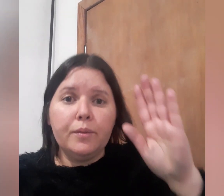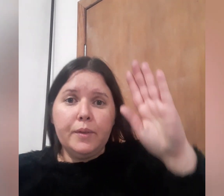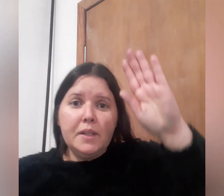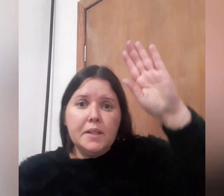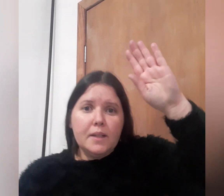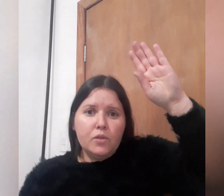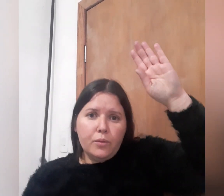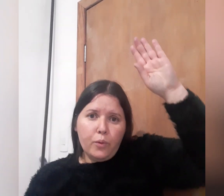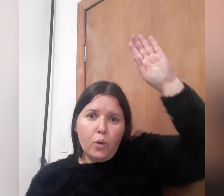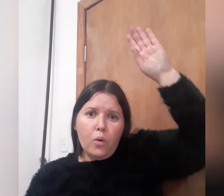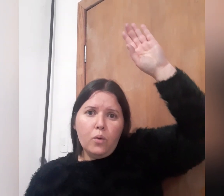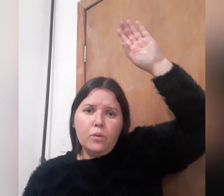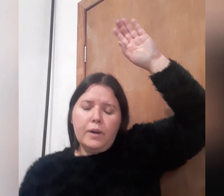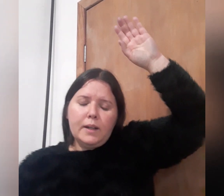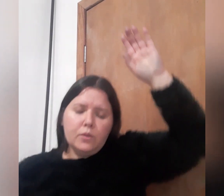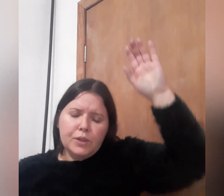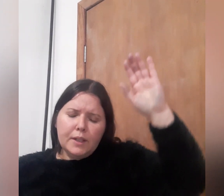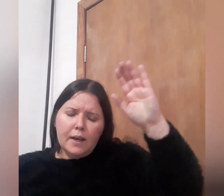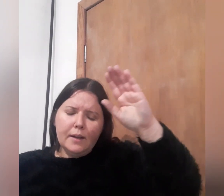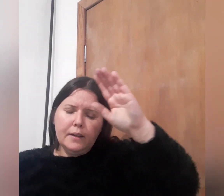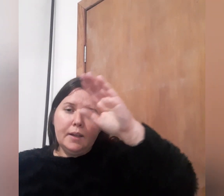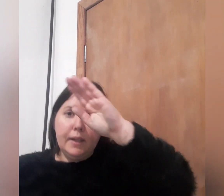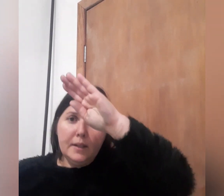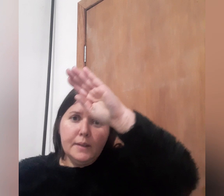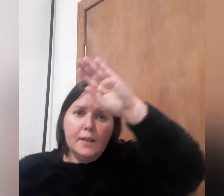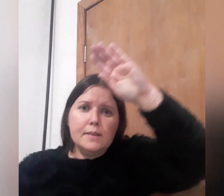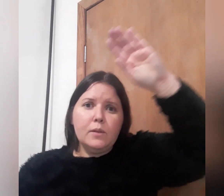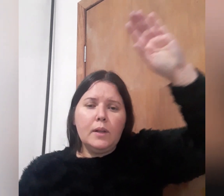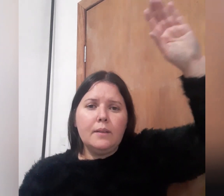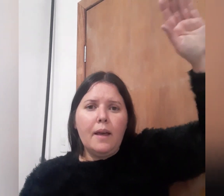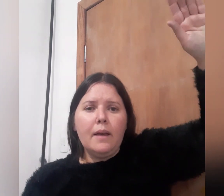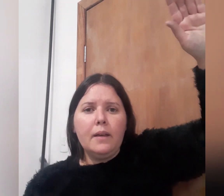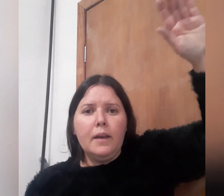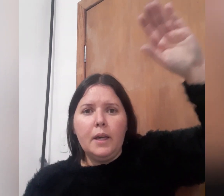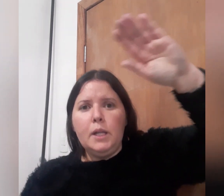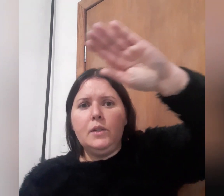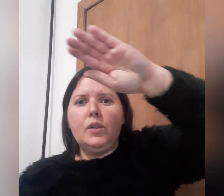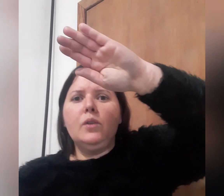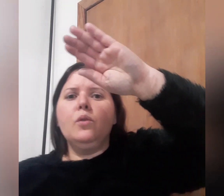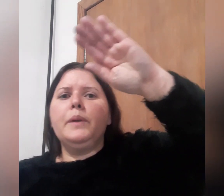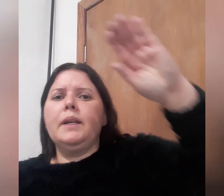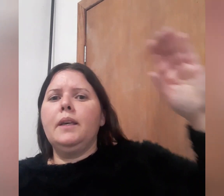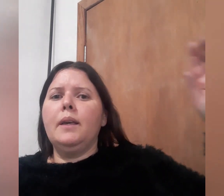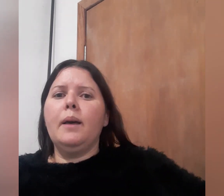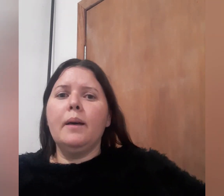Divisa de fogo, varão de guerra, ele desceu na terra, ele chegou pra guerrear.